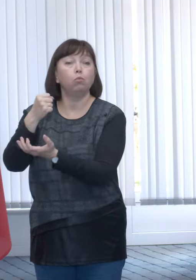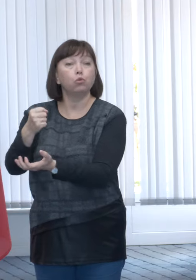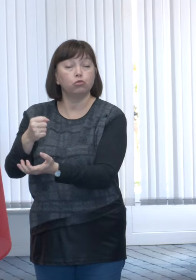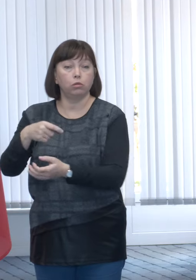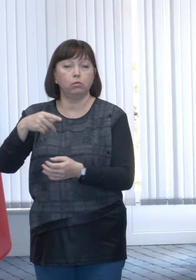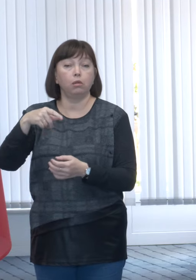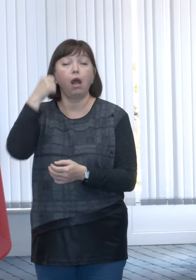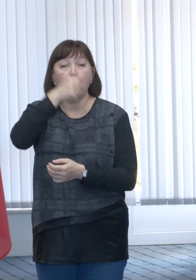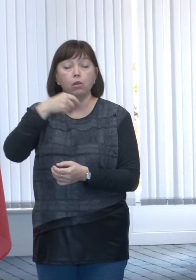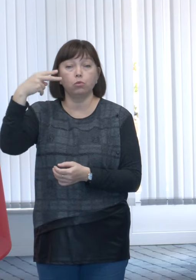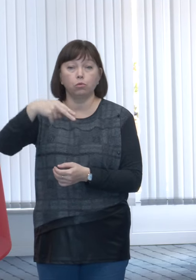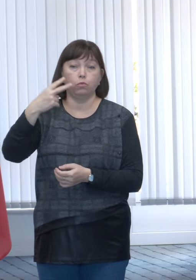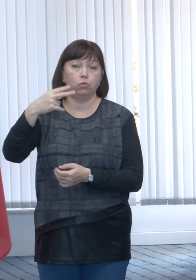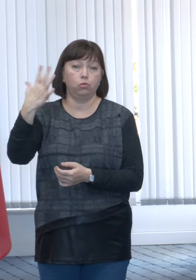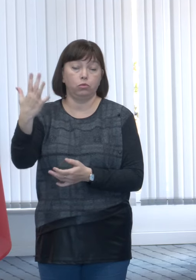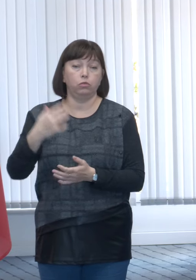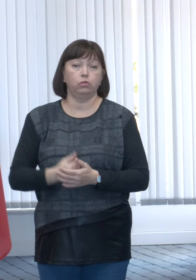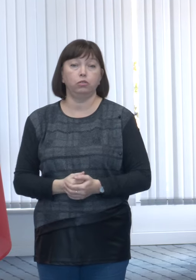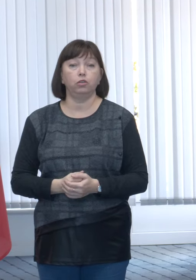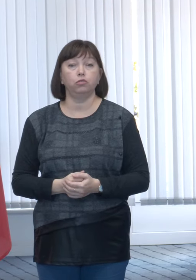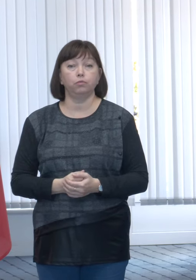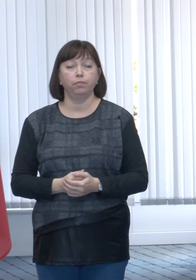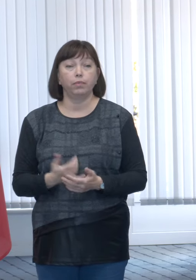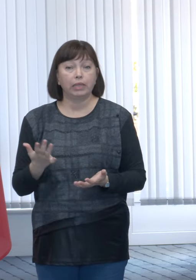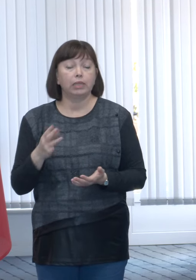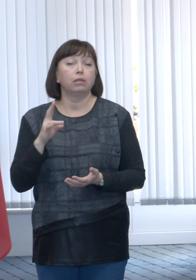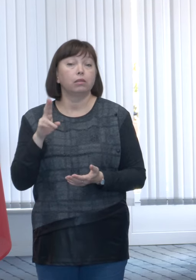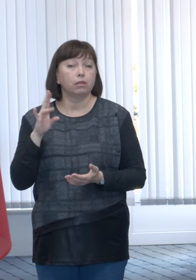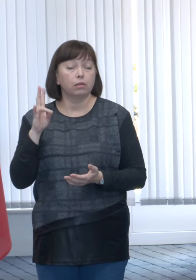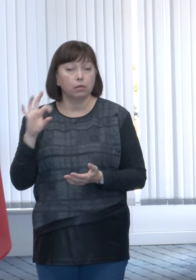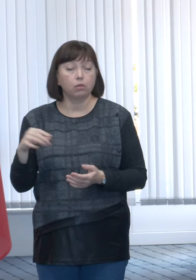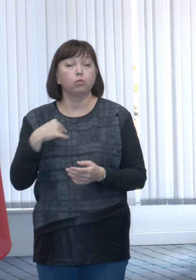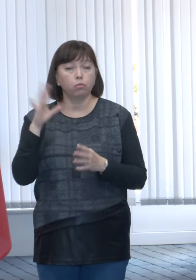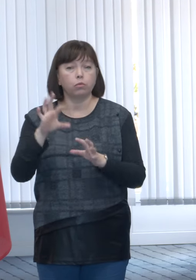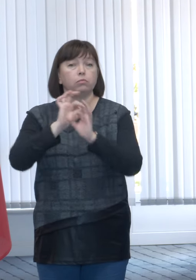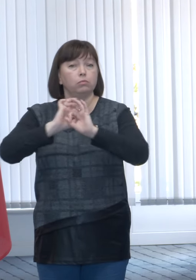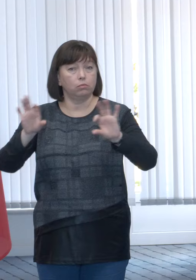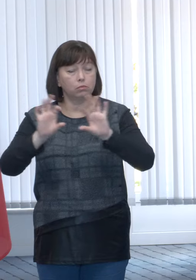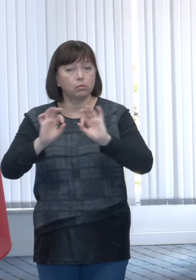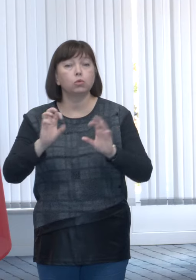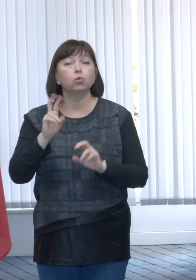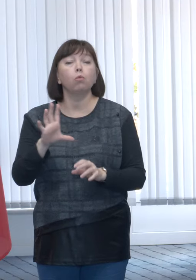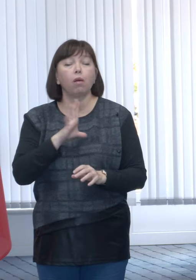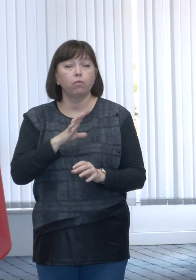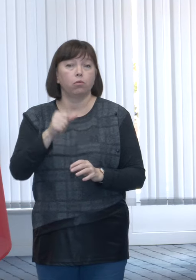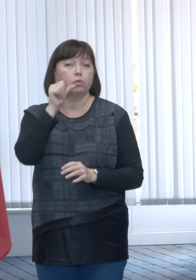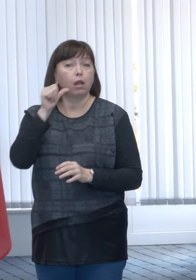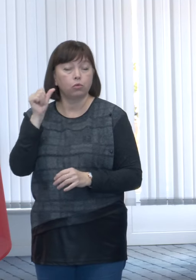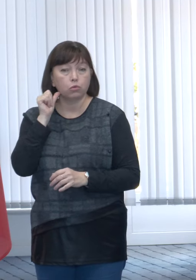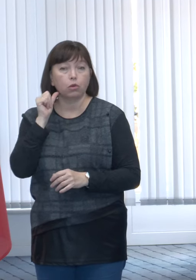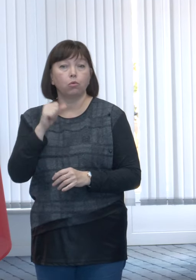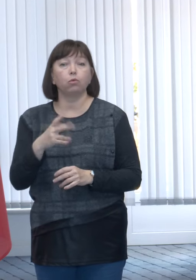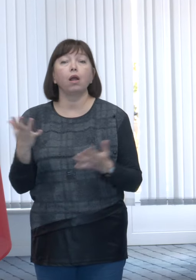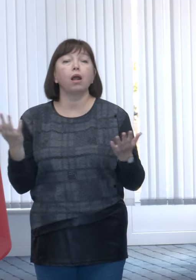bugetului public din 2025, dar noi vom comunica, așa cum a făcut și anul trecut,